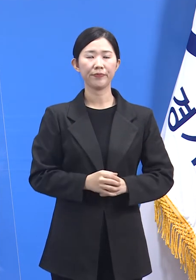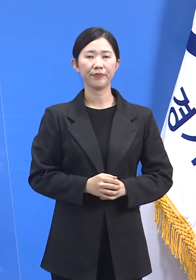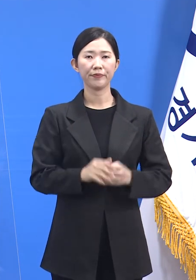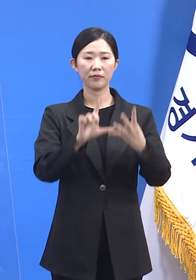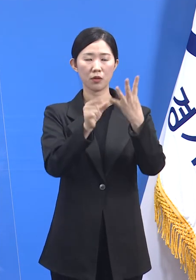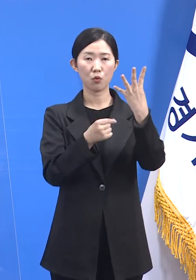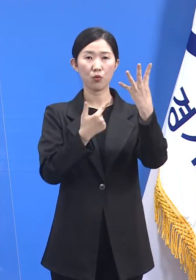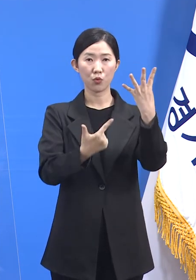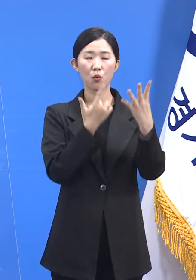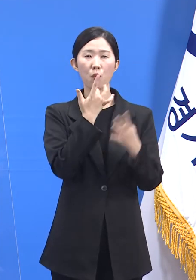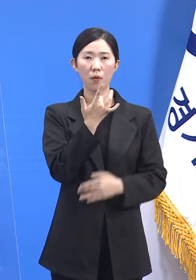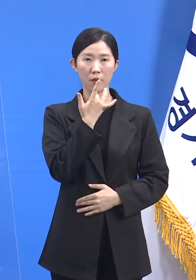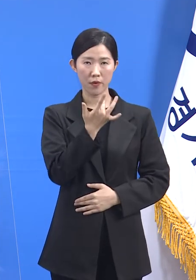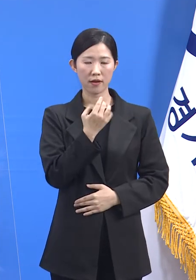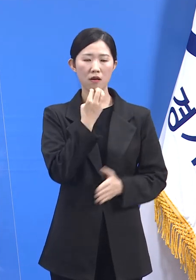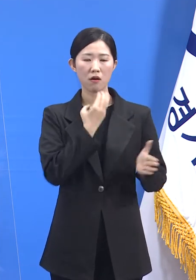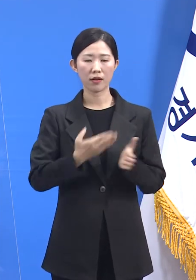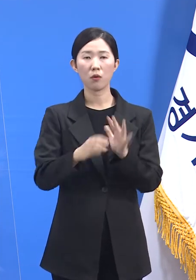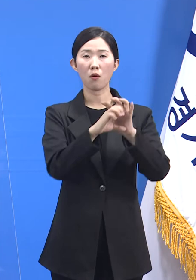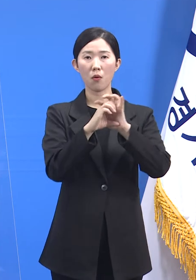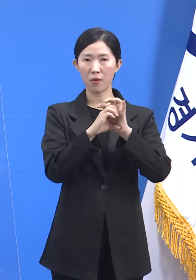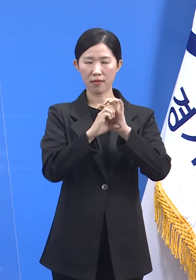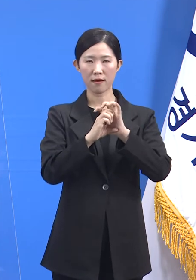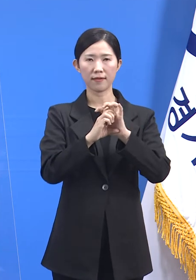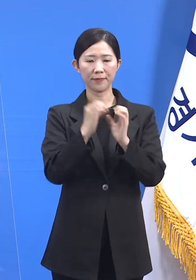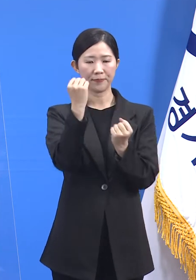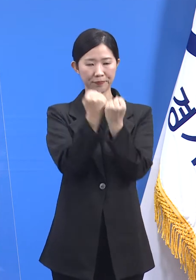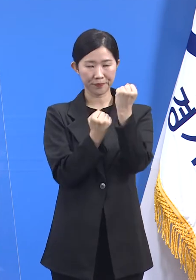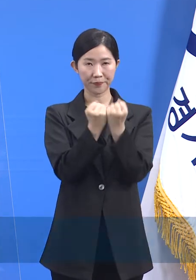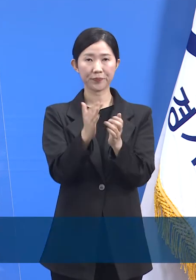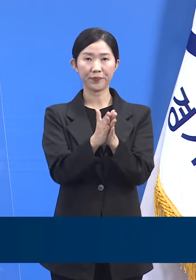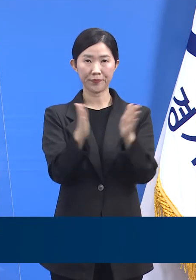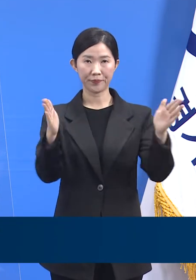코로나19 대응 관련 정례 기자회견을 시작하겠습니다.